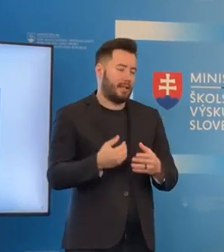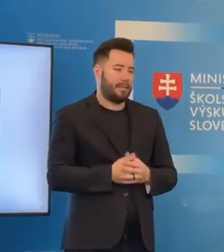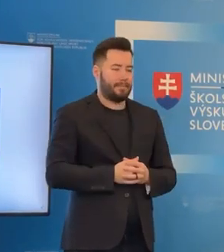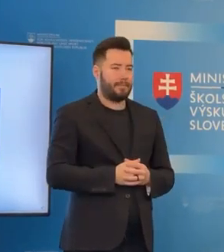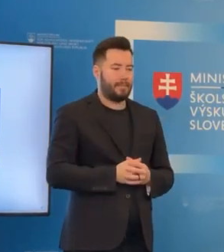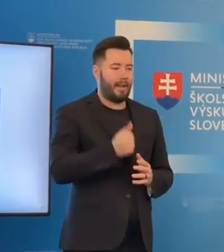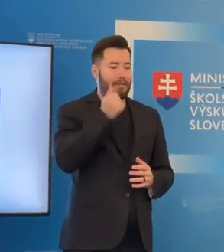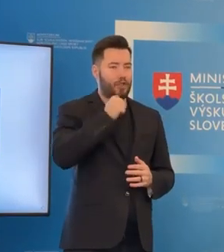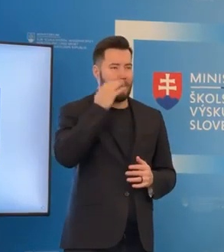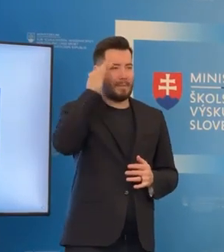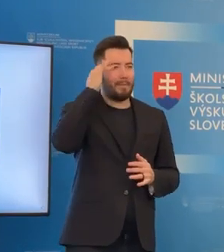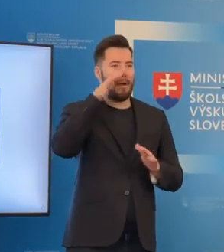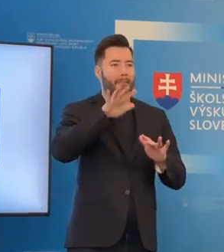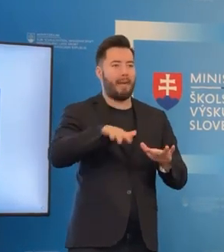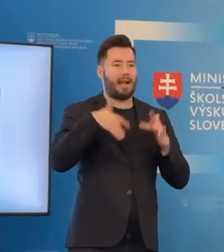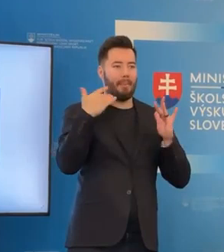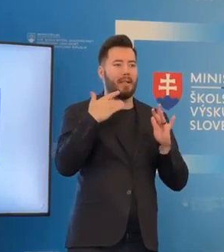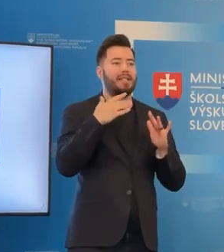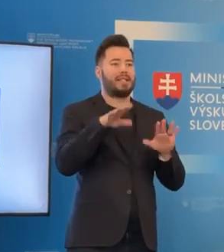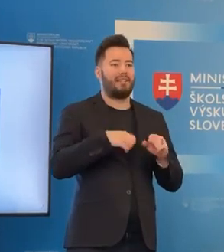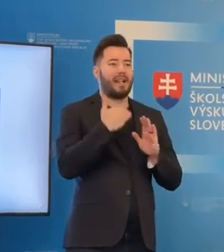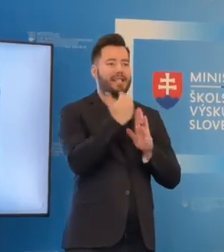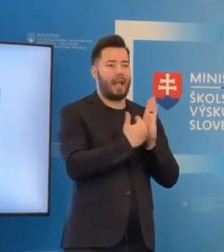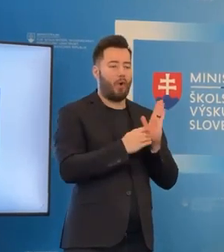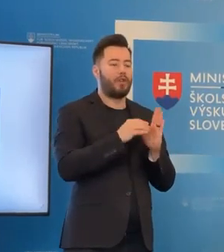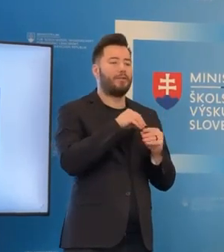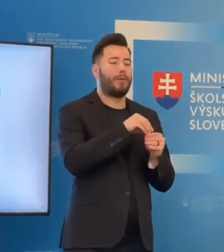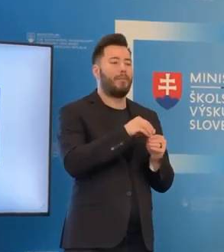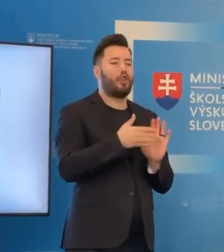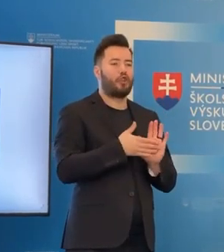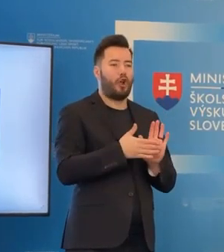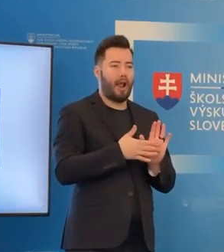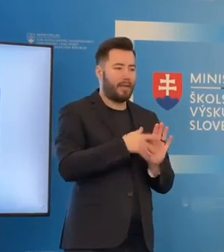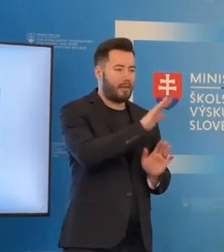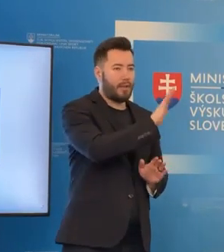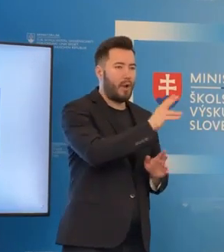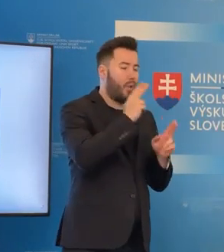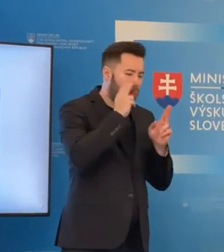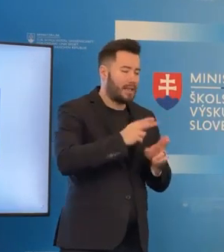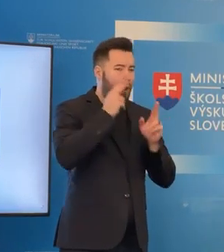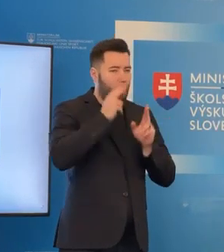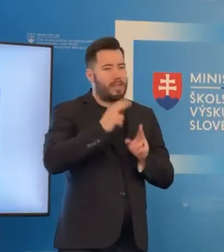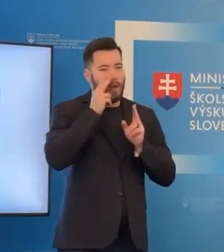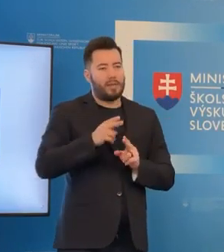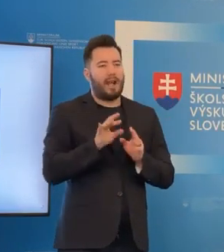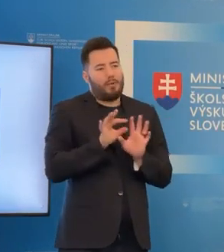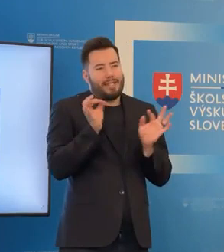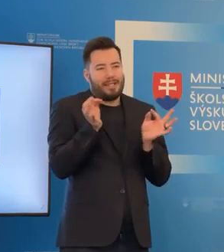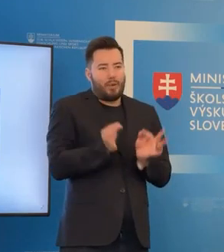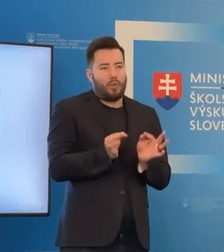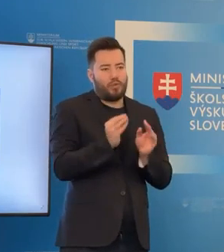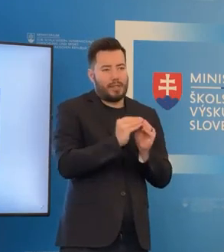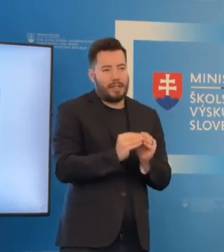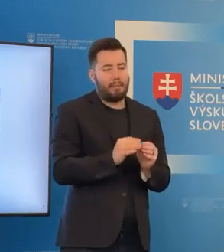včera prešiel prvým čítaním, zákon o uznávaní dokladov, kde sa pripravujú ďalšie zjednodušenia. Tieto sa ešte